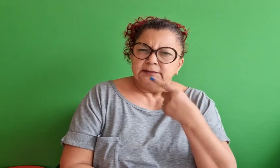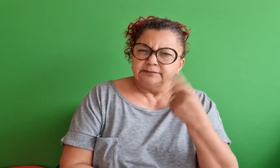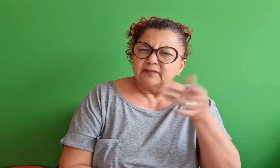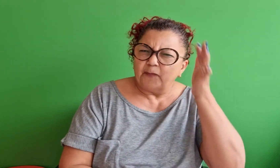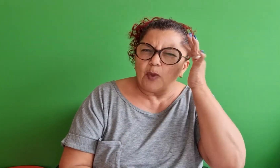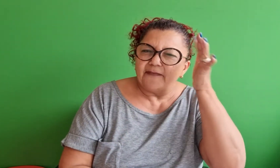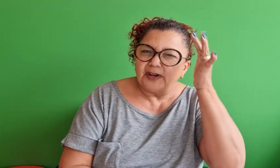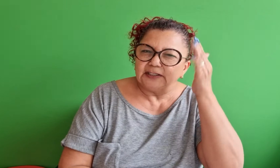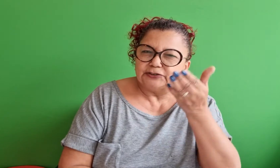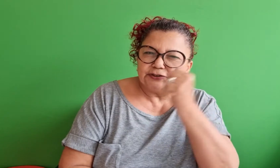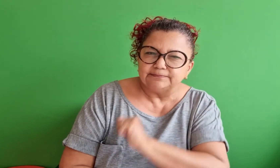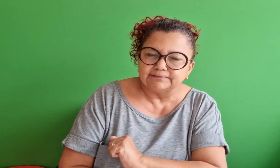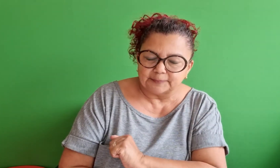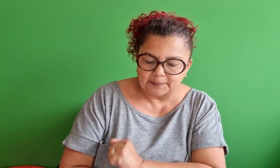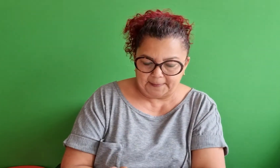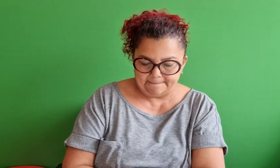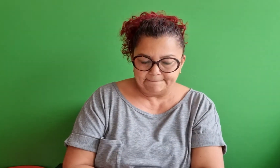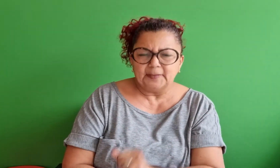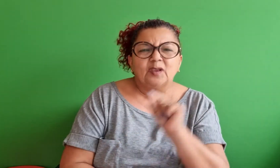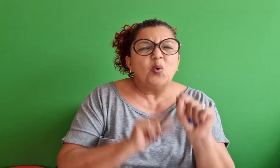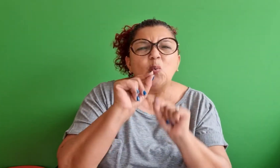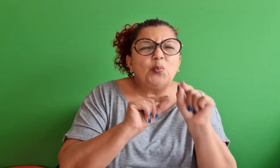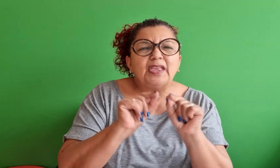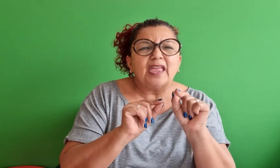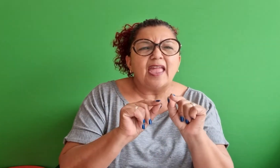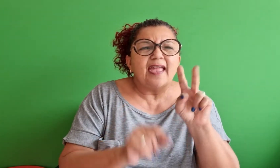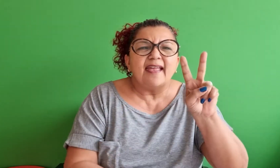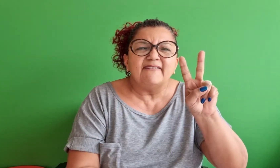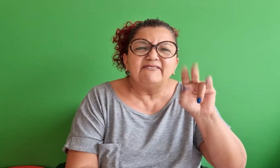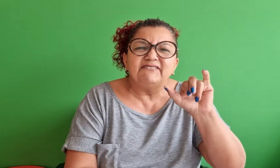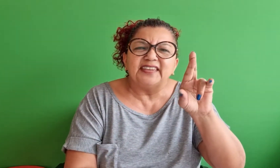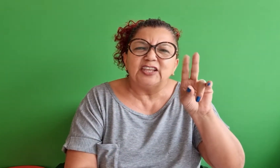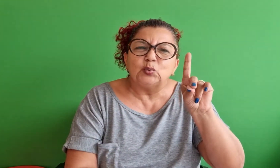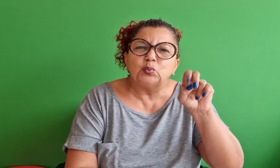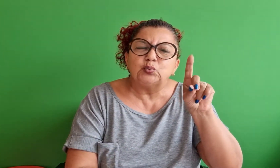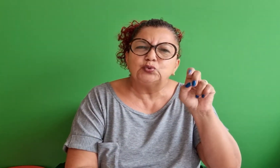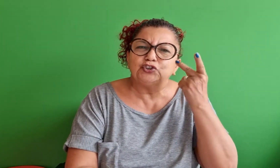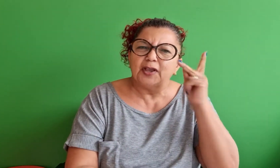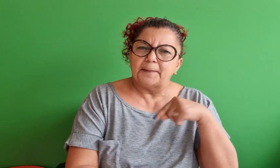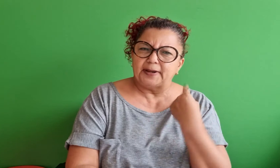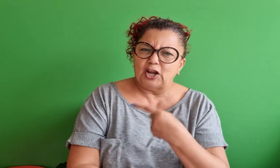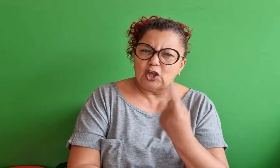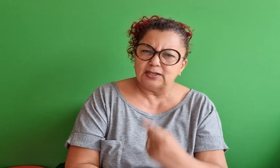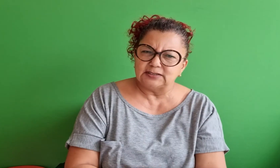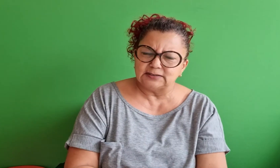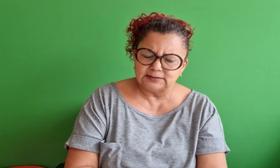Então, vamos refletir? O que é a virtude para nós?